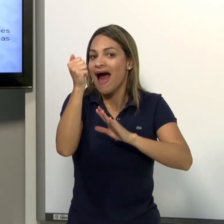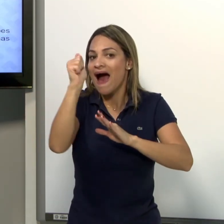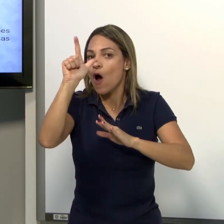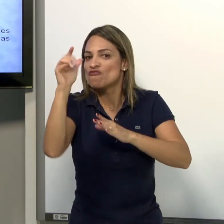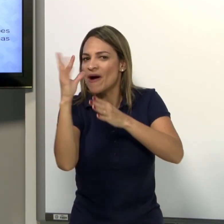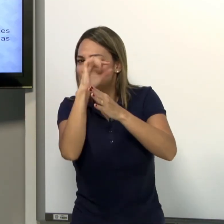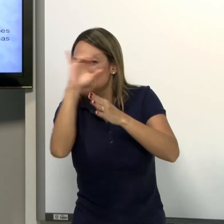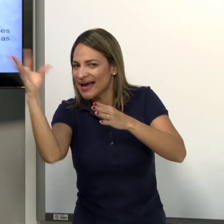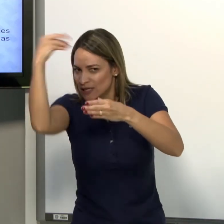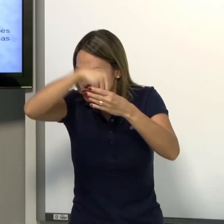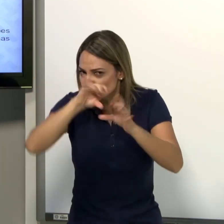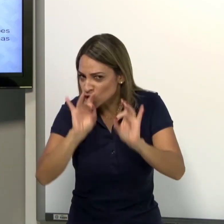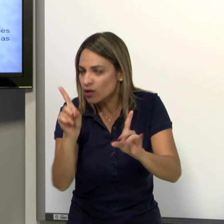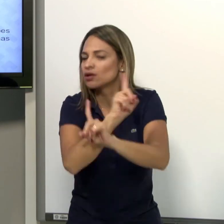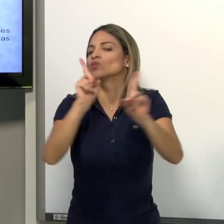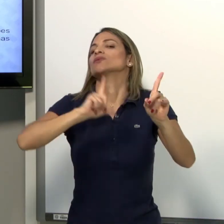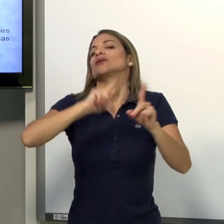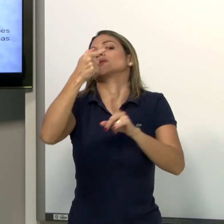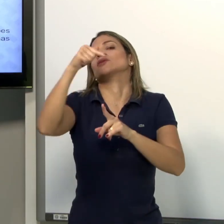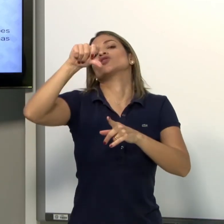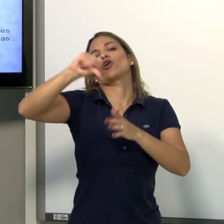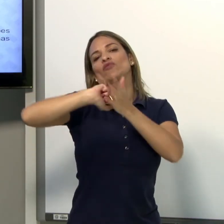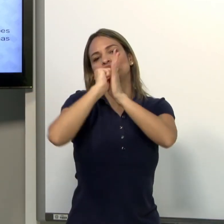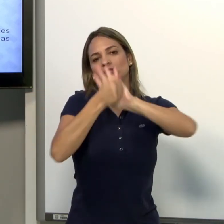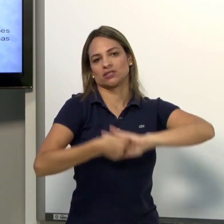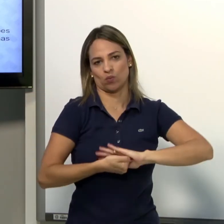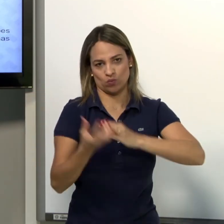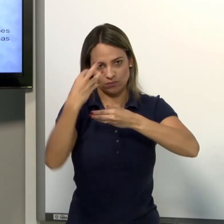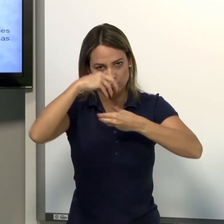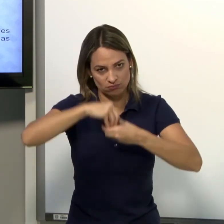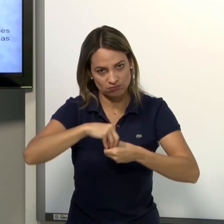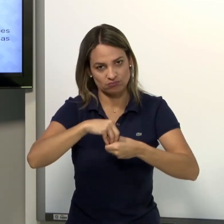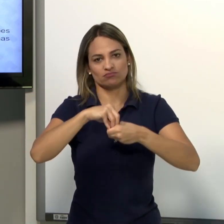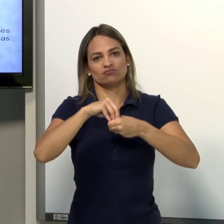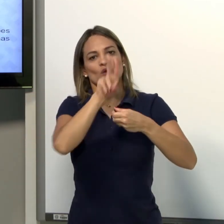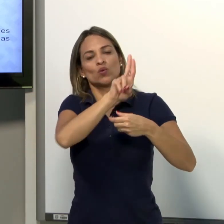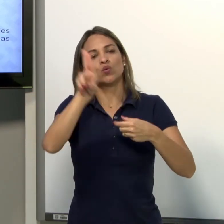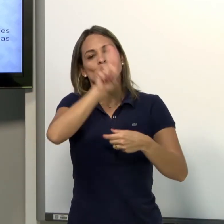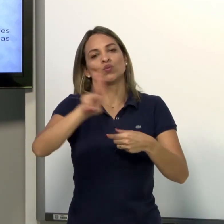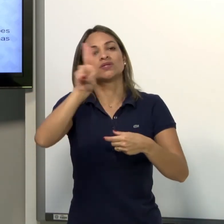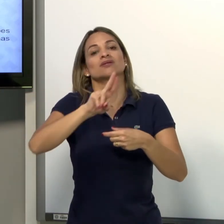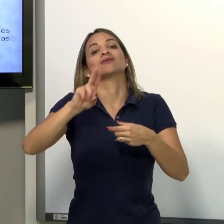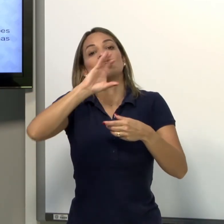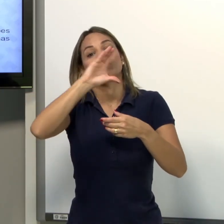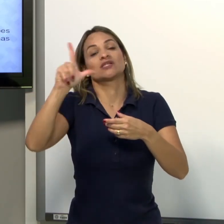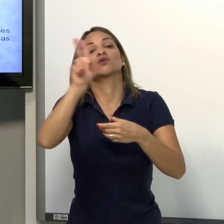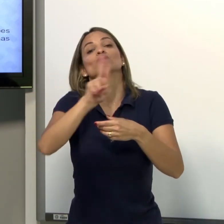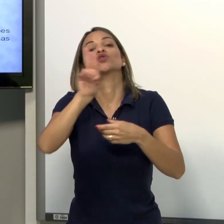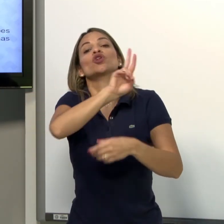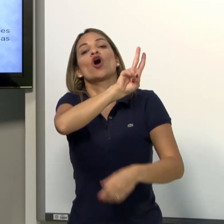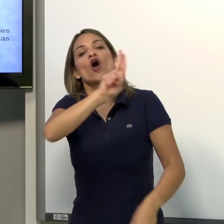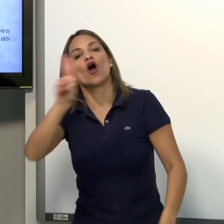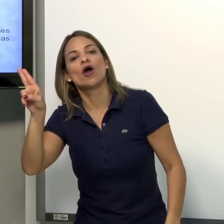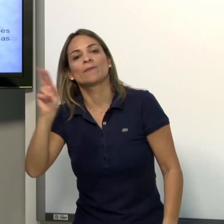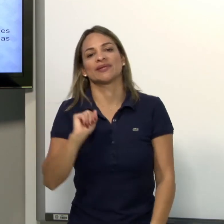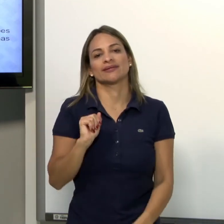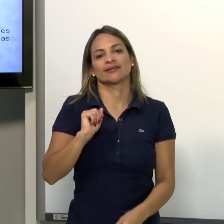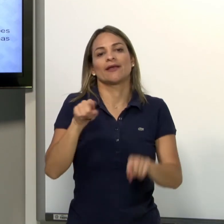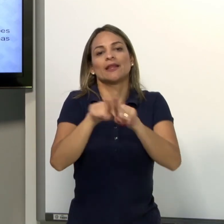configurações de mão. O alfabeto manual está incluso. Mas temos mais de 79 configurações. E usamos